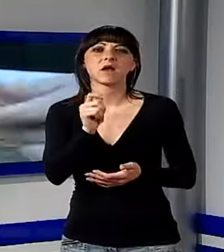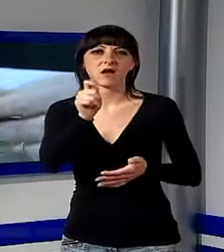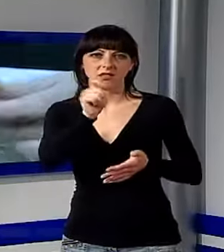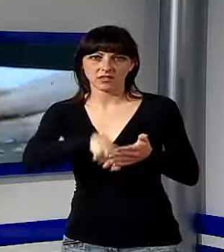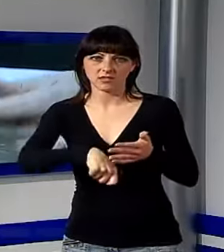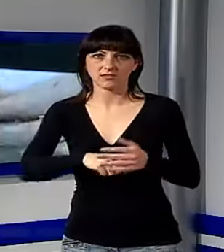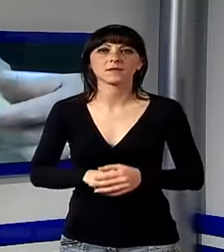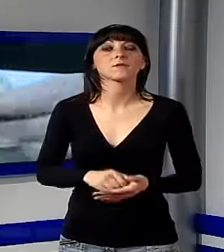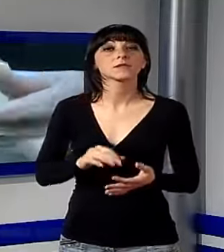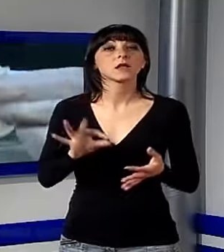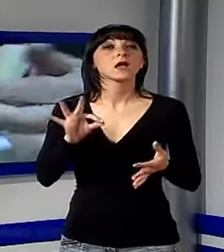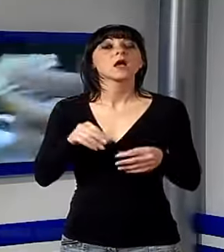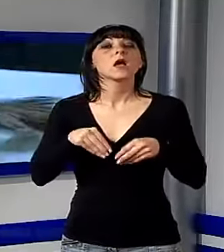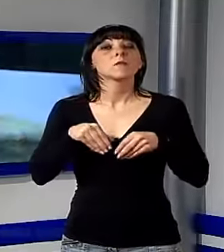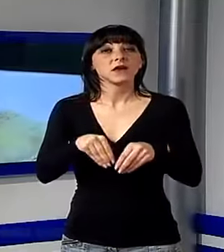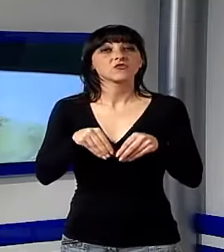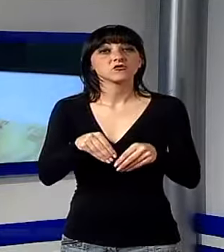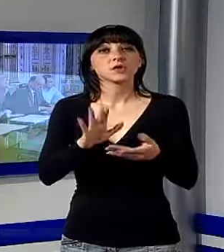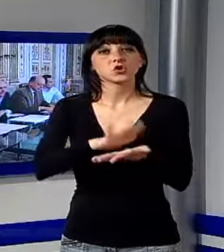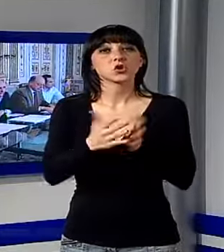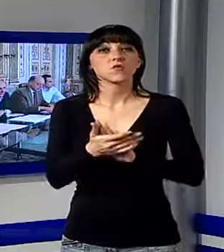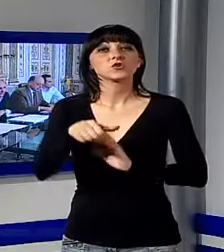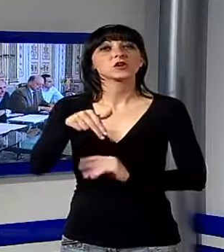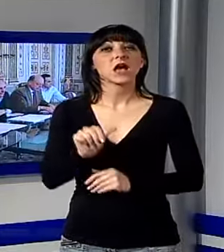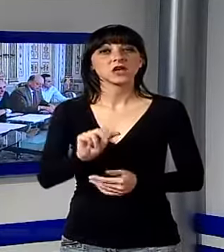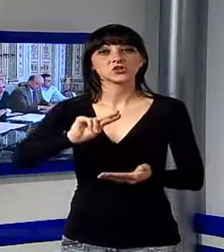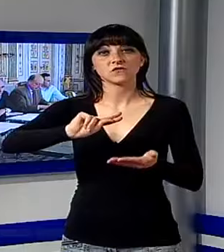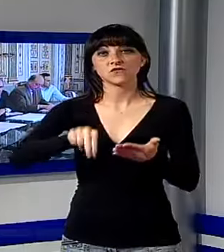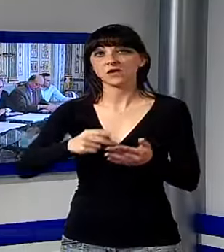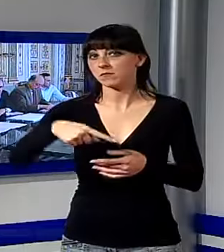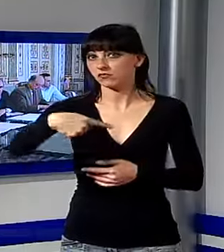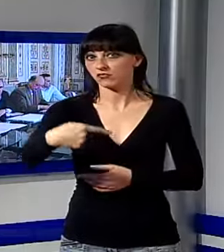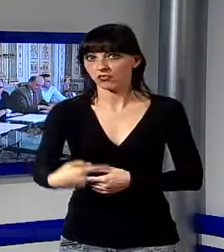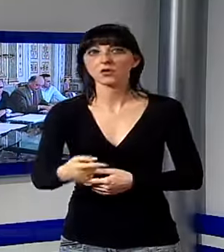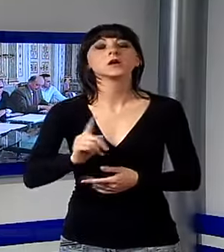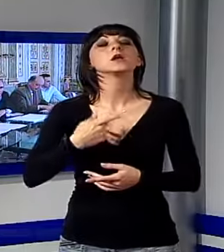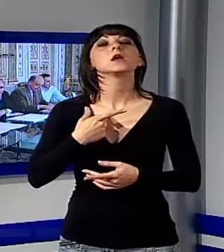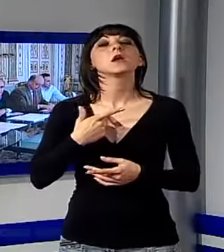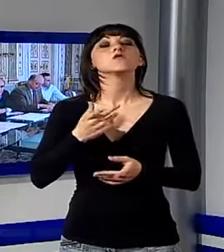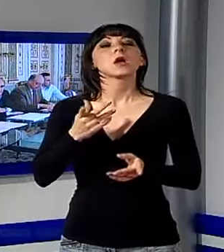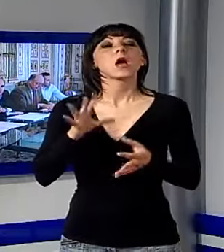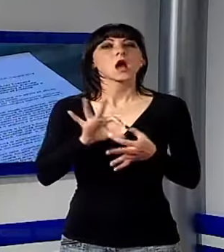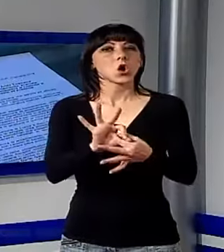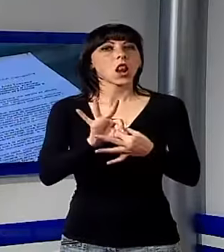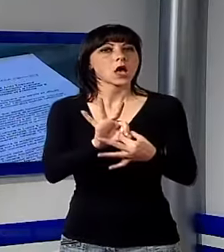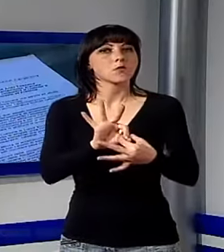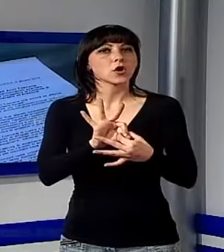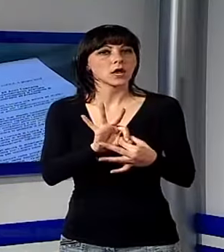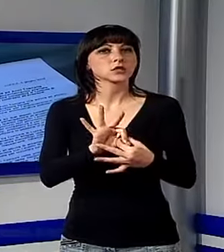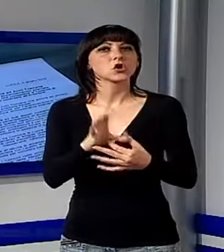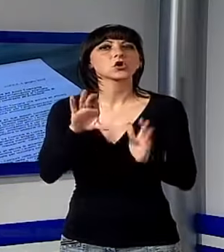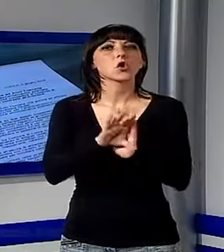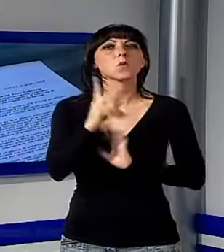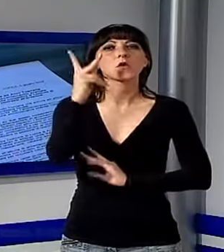'adesione alla convenzione con Anci verrà formalizzata nei prossimi giorni e rientra in un quadro di rapporti di collaborazione che